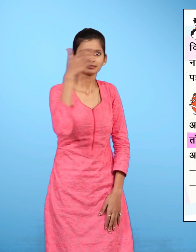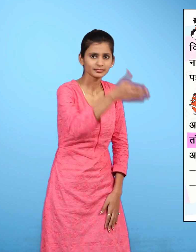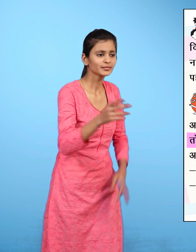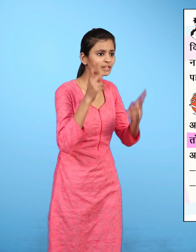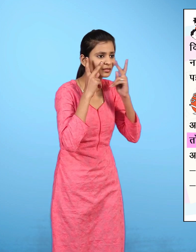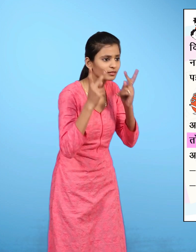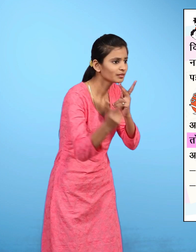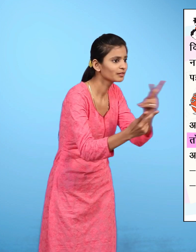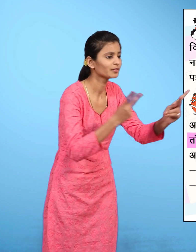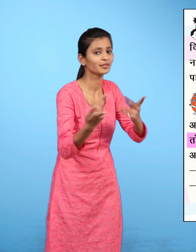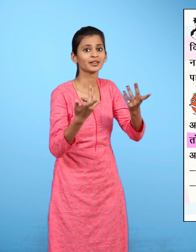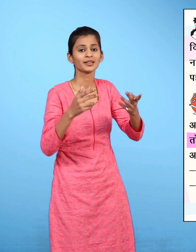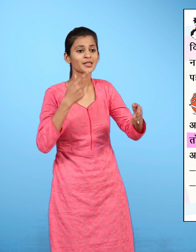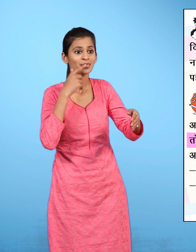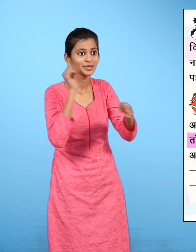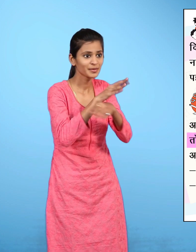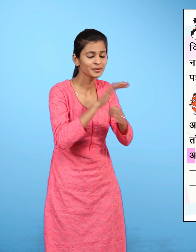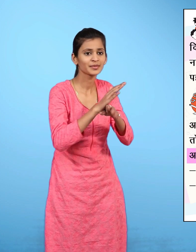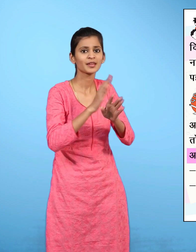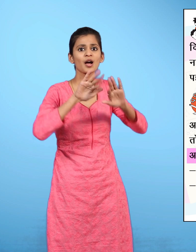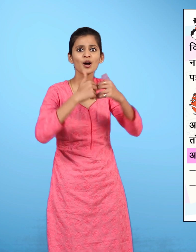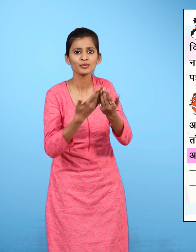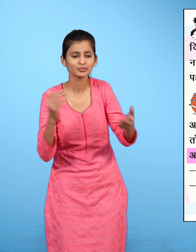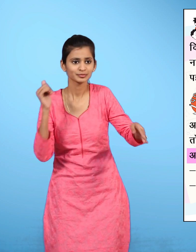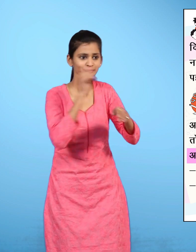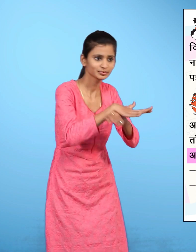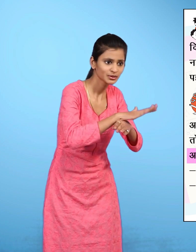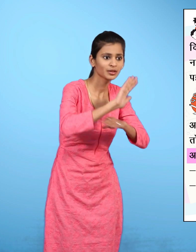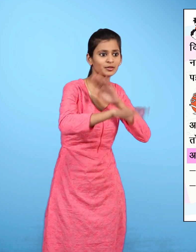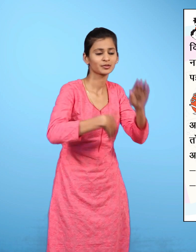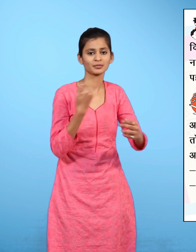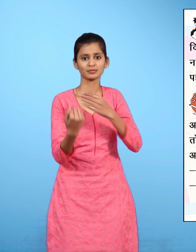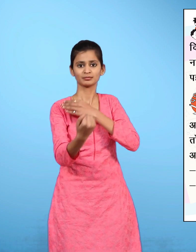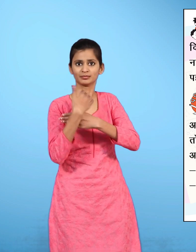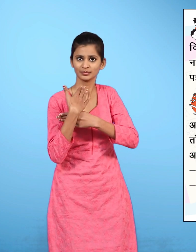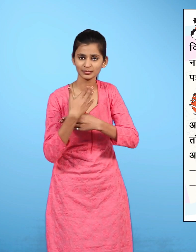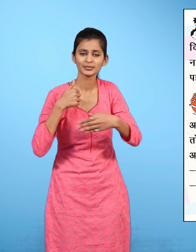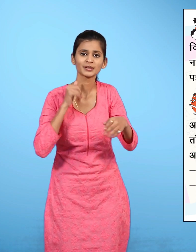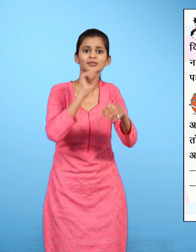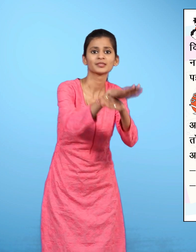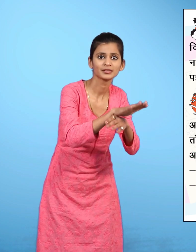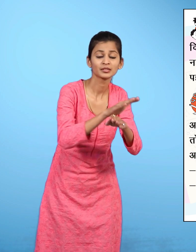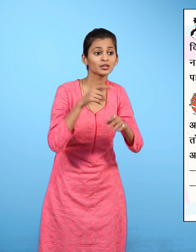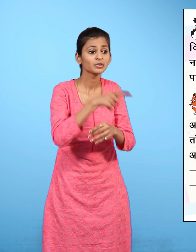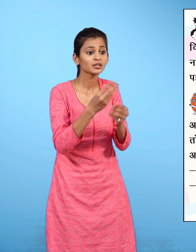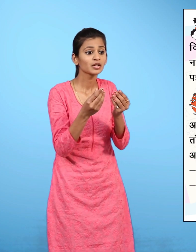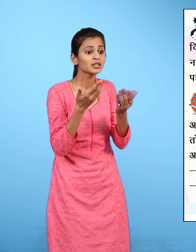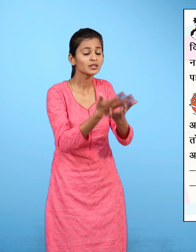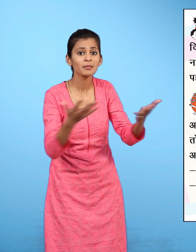देखो कि चिठीयां कैसे आती जाती हैं? वहां क्या-क्या चीज़े हैं? उनकी